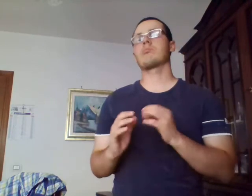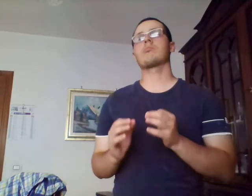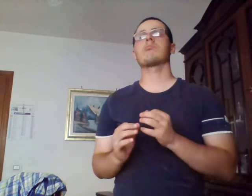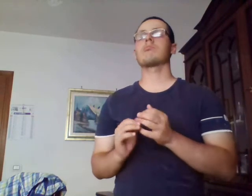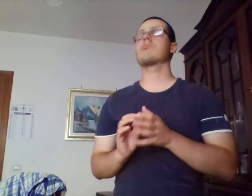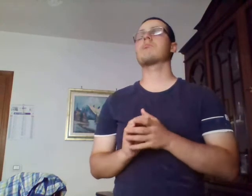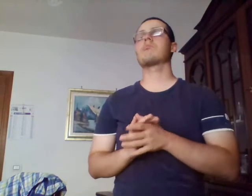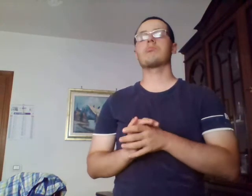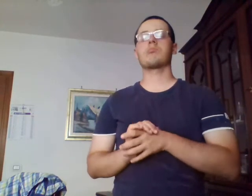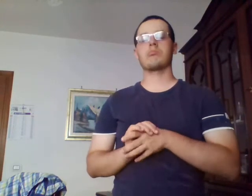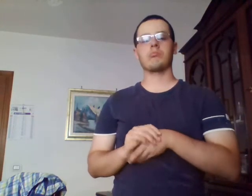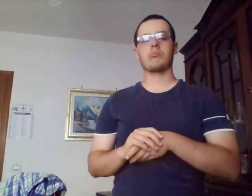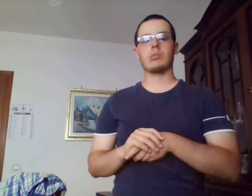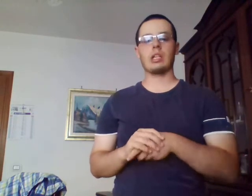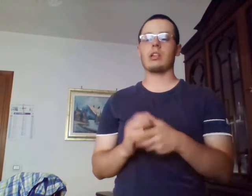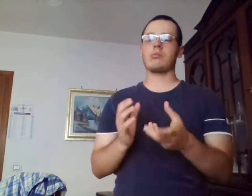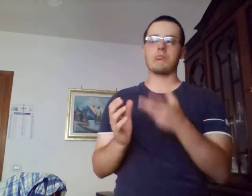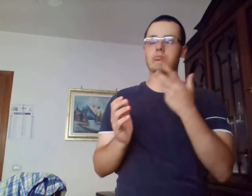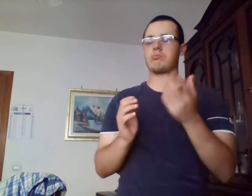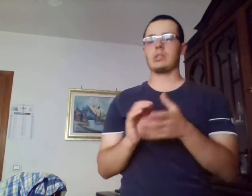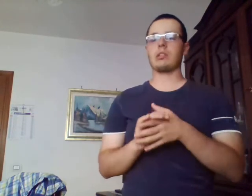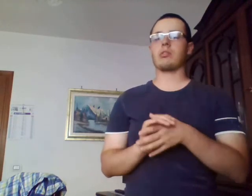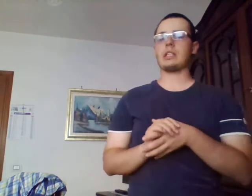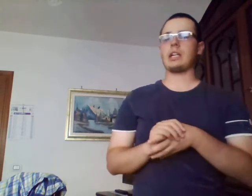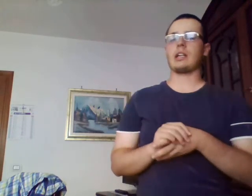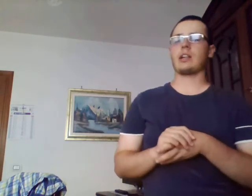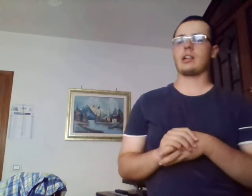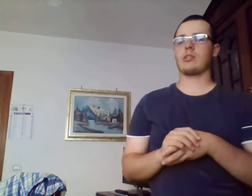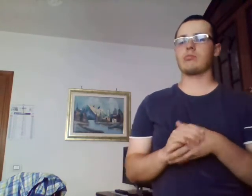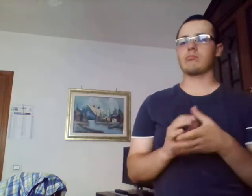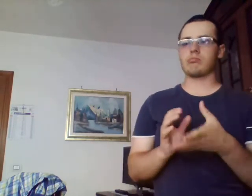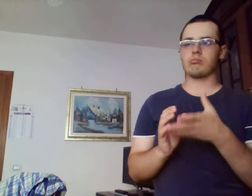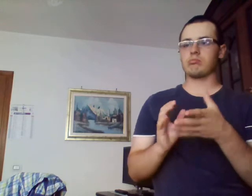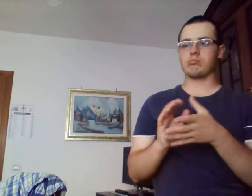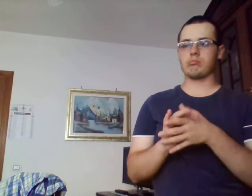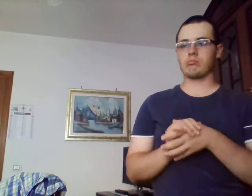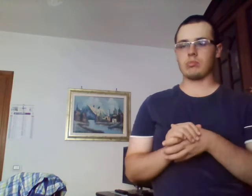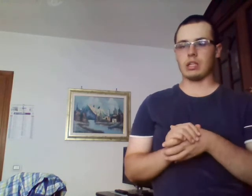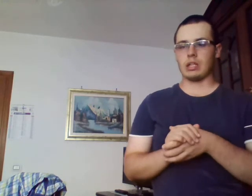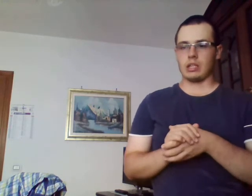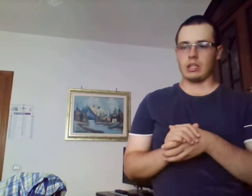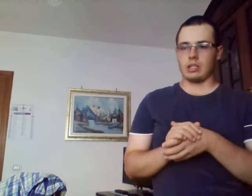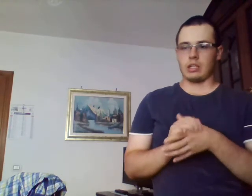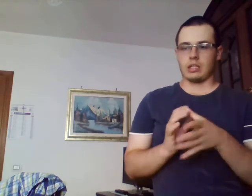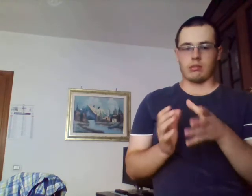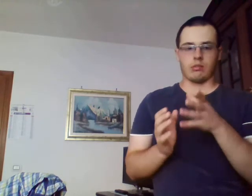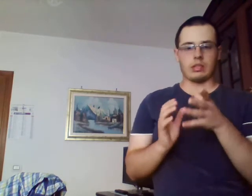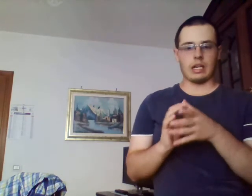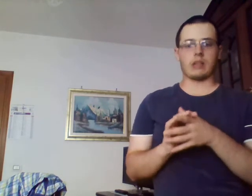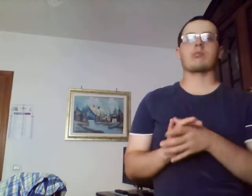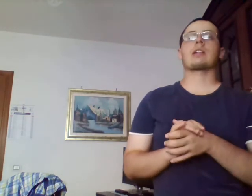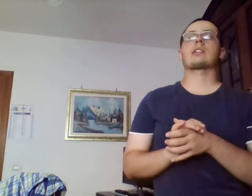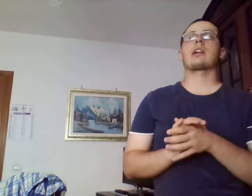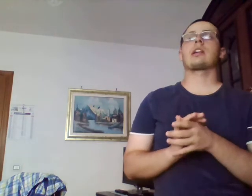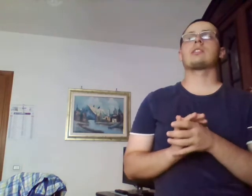se devo dare una scala di